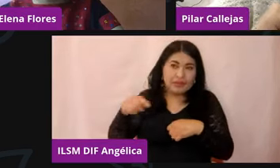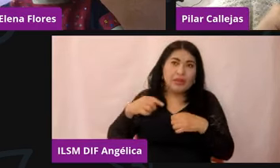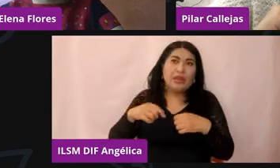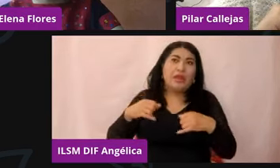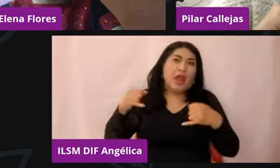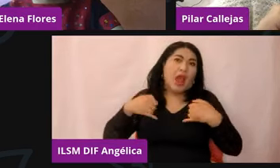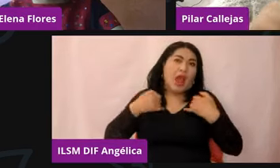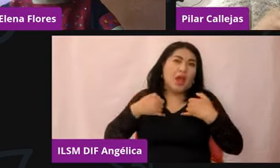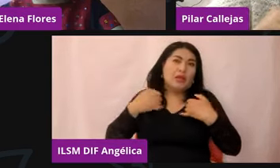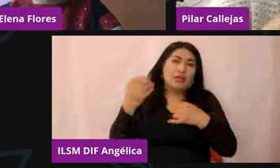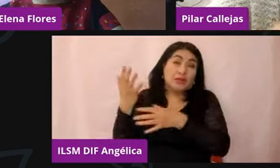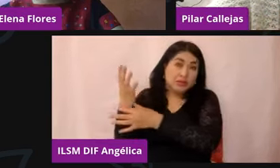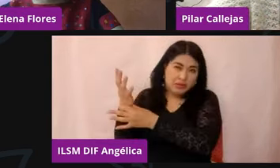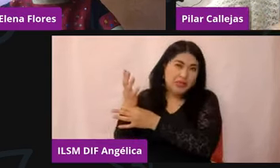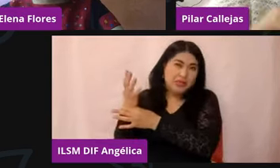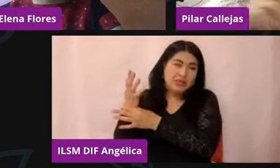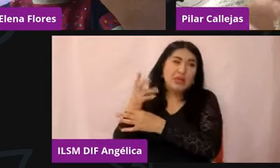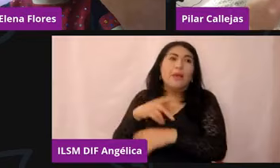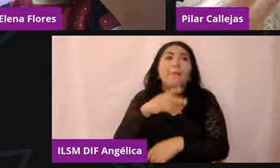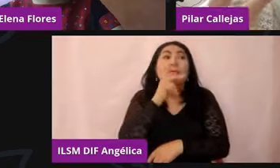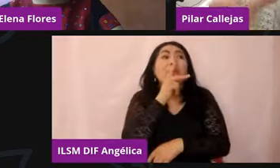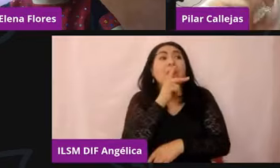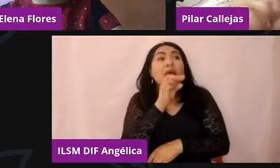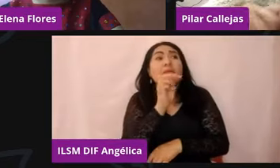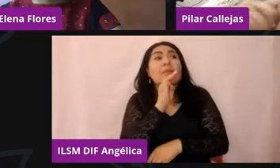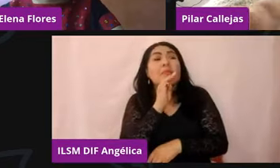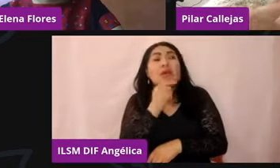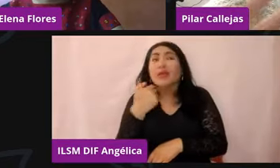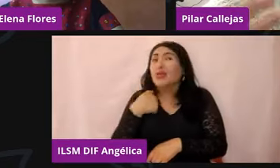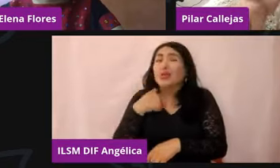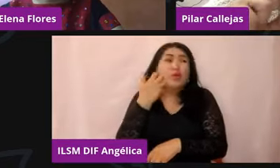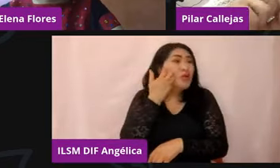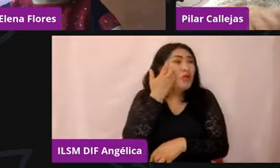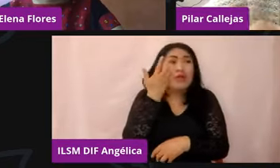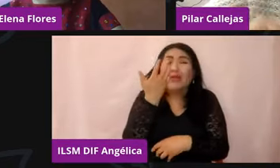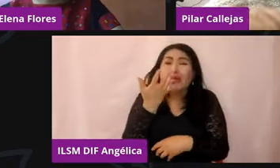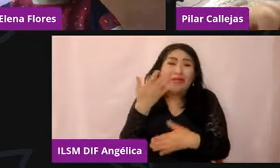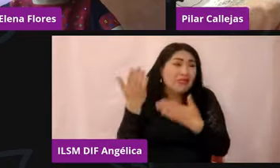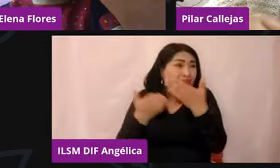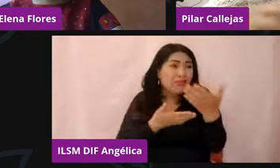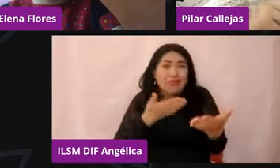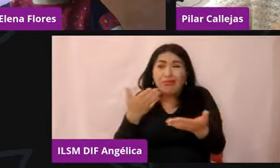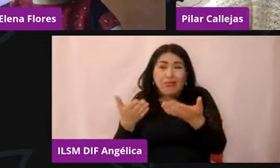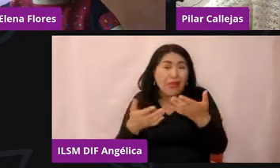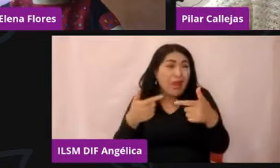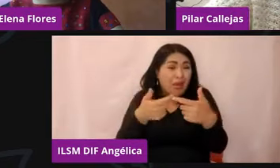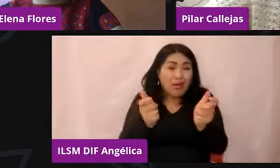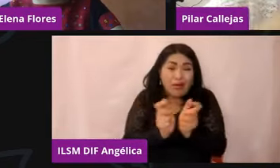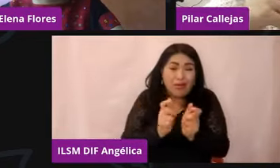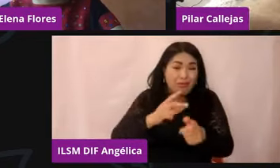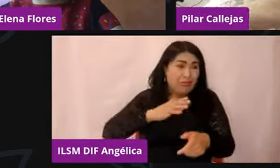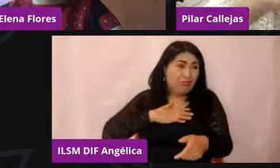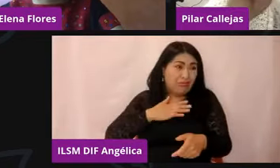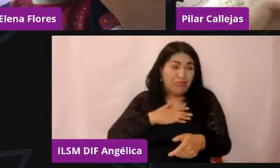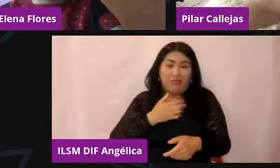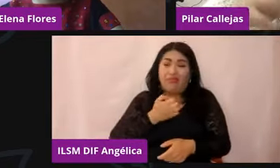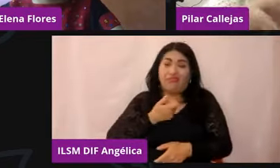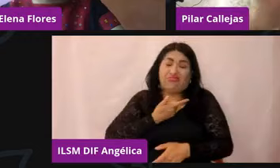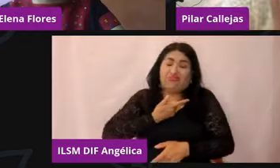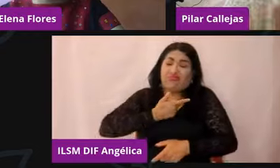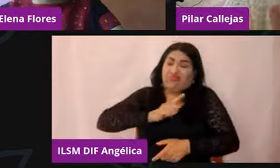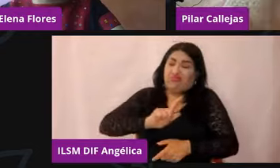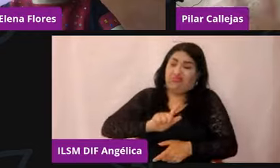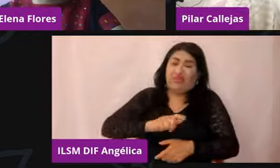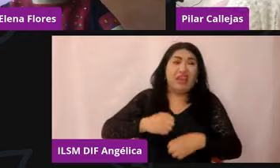la mamá o al papá es que no quiero socializar porque me chocan todos los de mi grupo y aparte de todo me siento muy insegura de mí misma y aparte